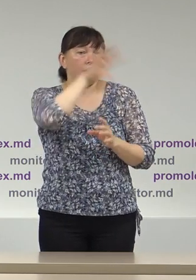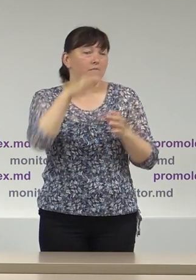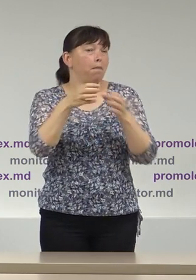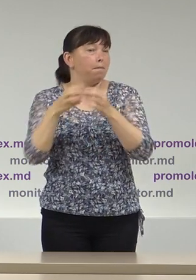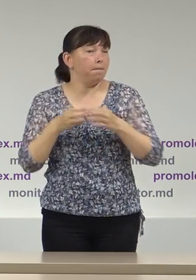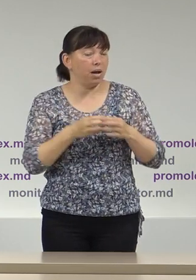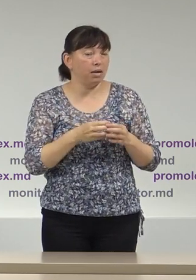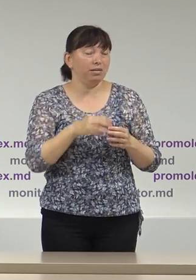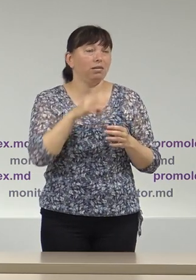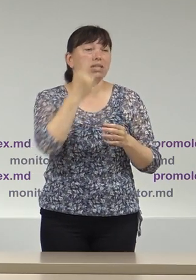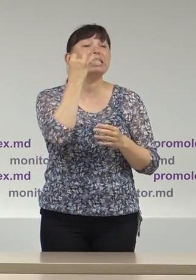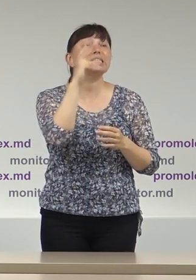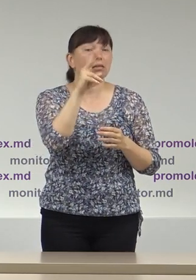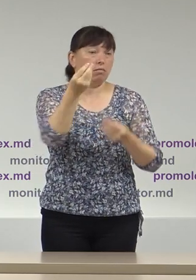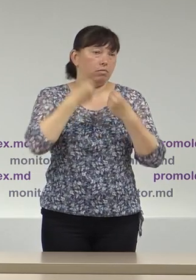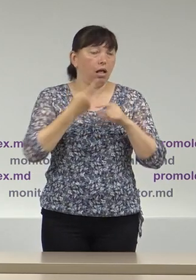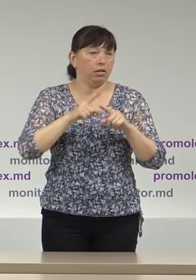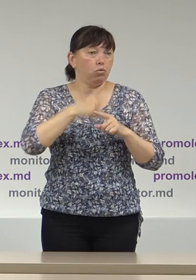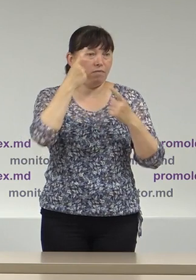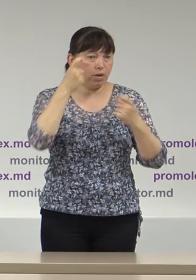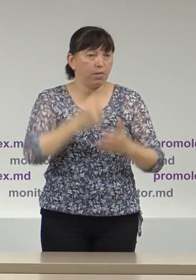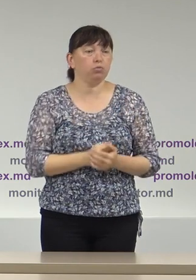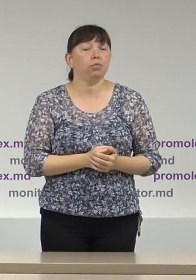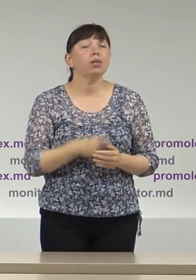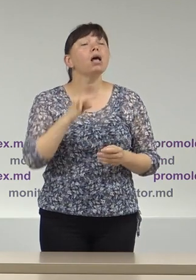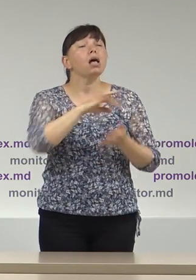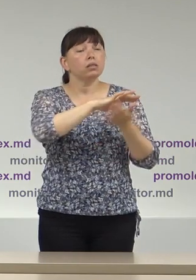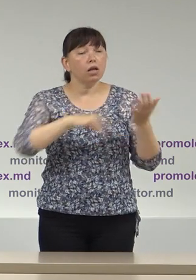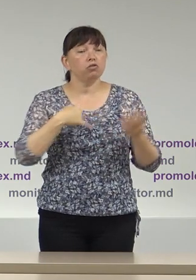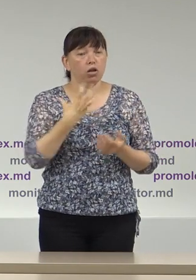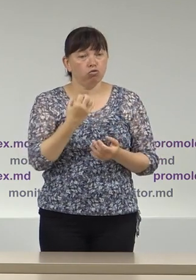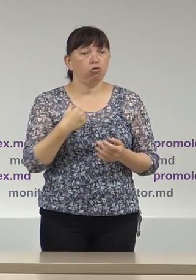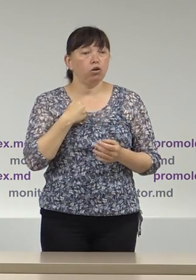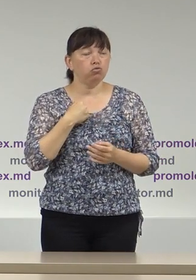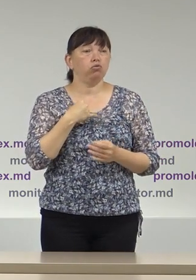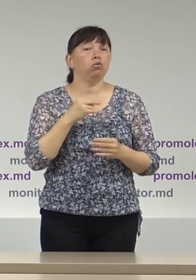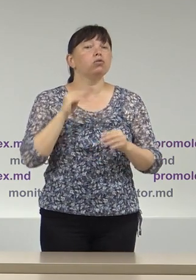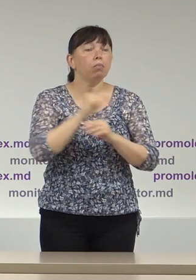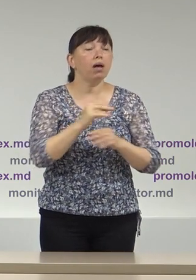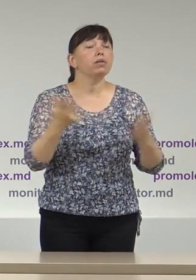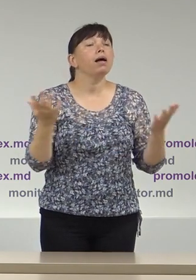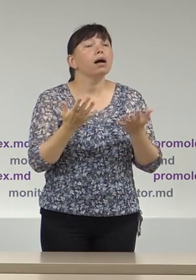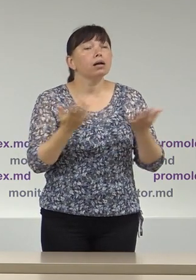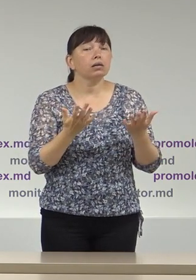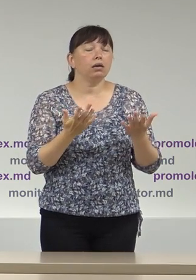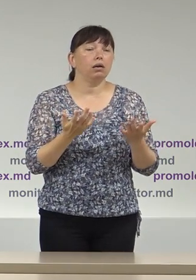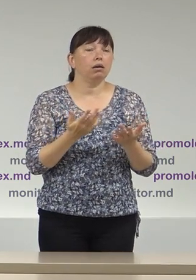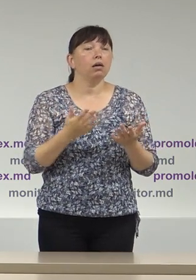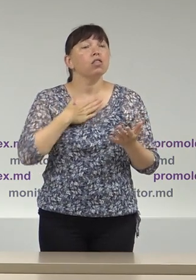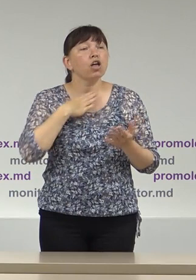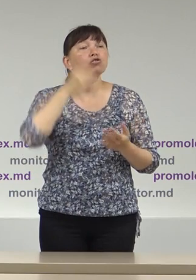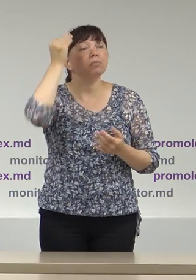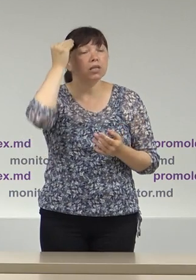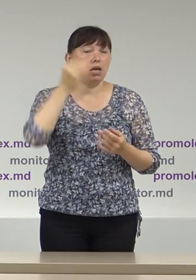electorali la CEC în continuare voi menționa și care sunt estimările asociației